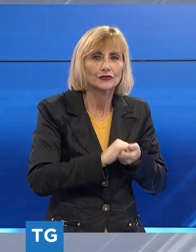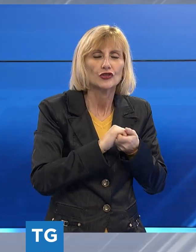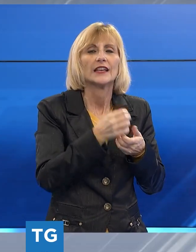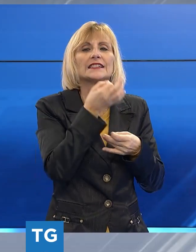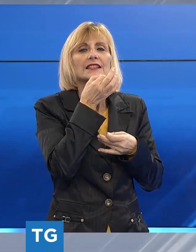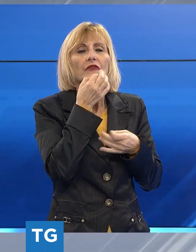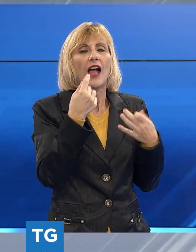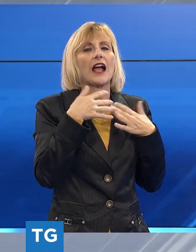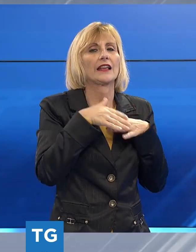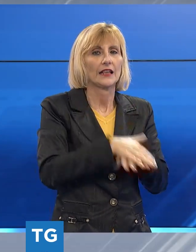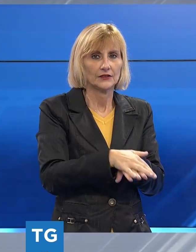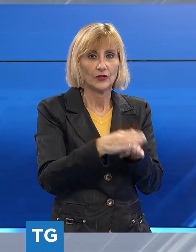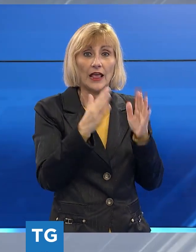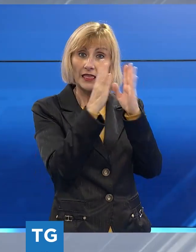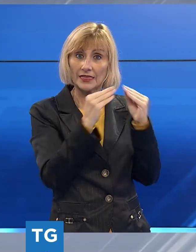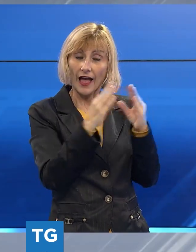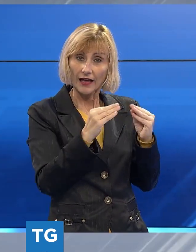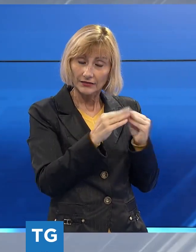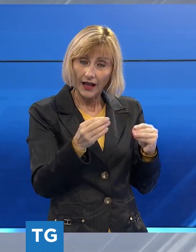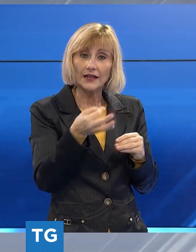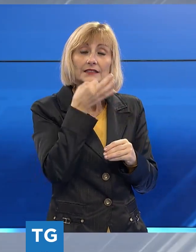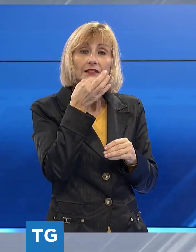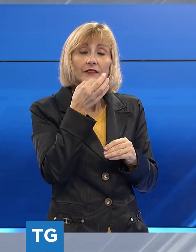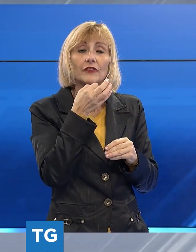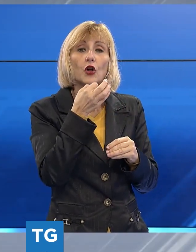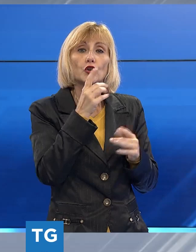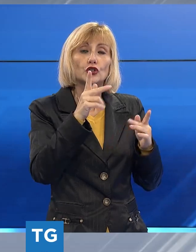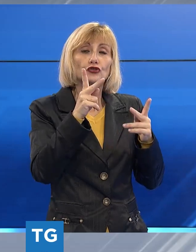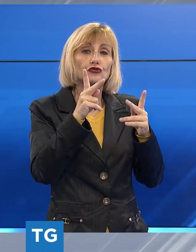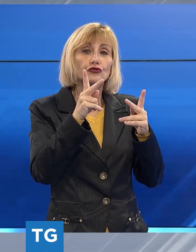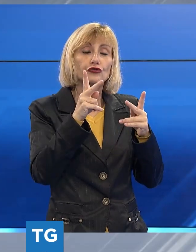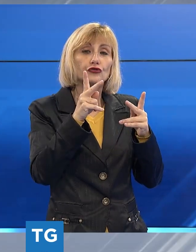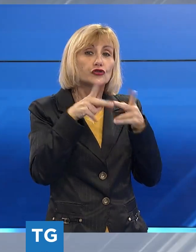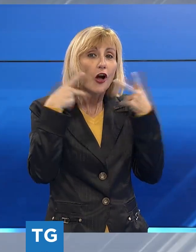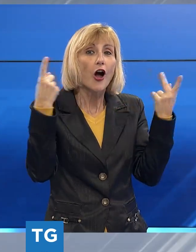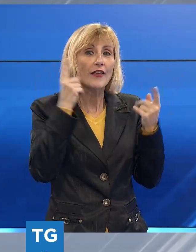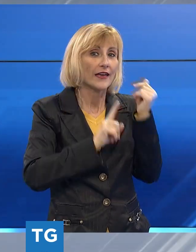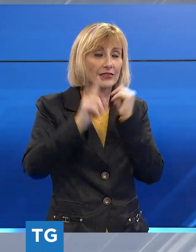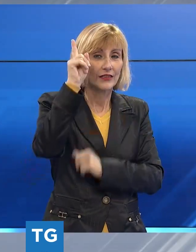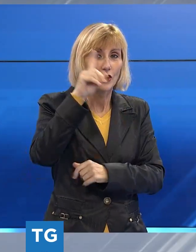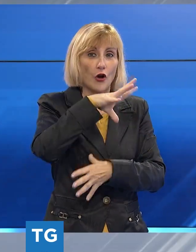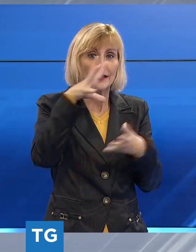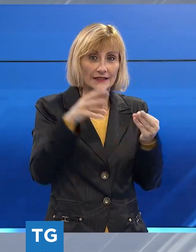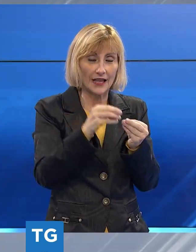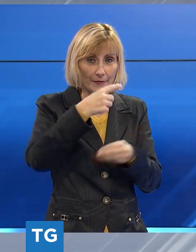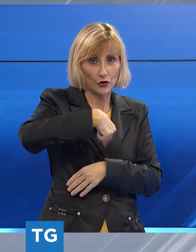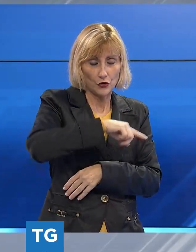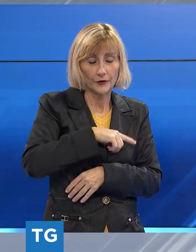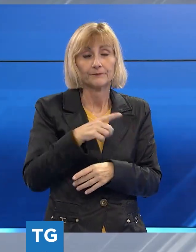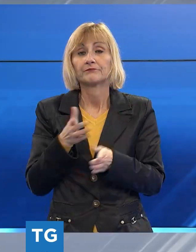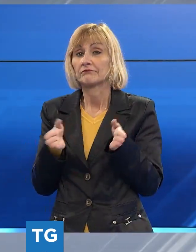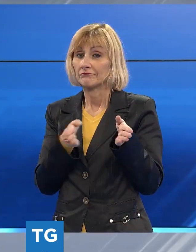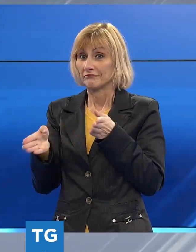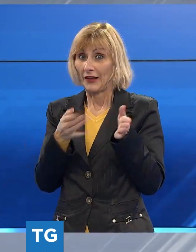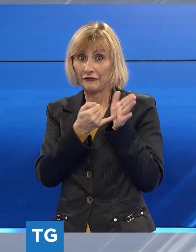quindi il Natale è la gioia del Signore in mezzo a noi. Il momento forse più suggestivo di tutto il pomeriggio è stata la parte